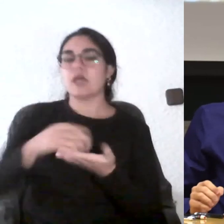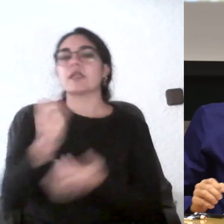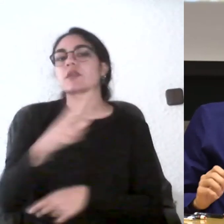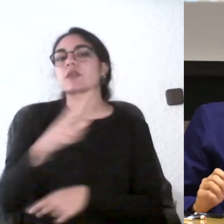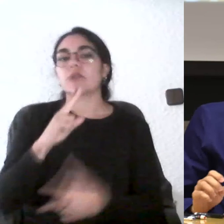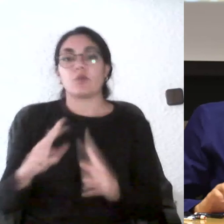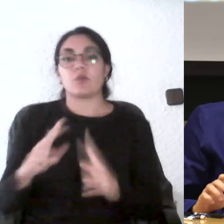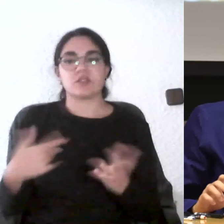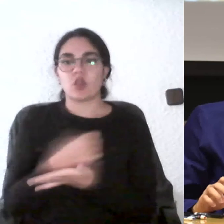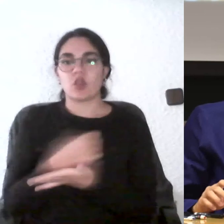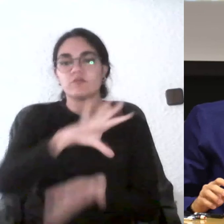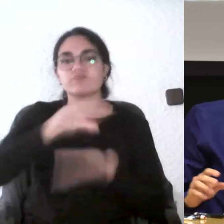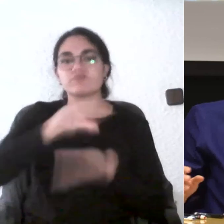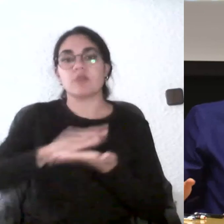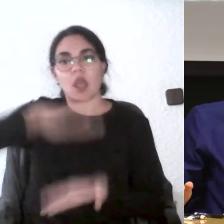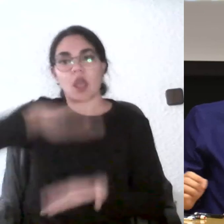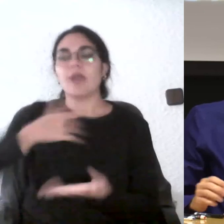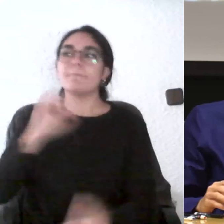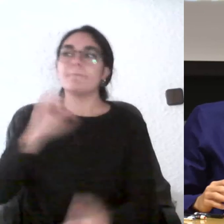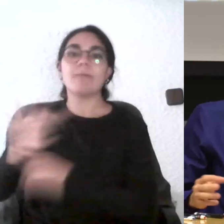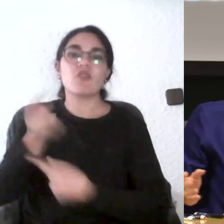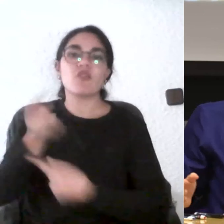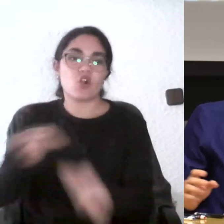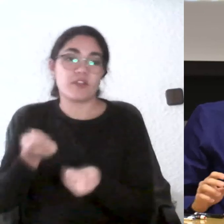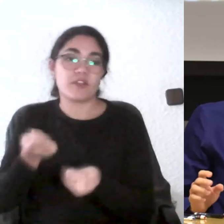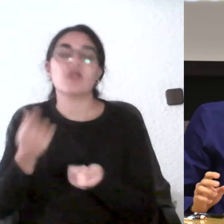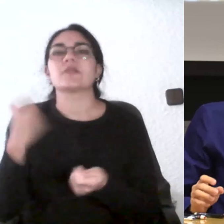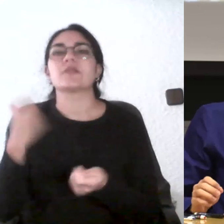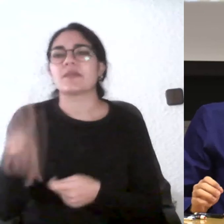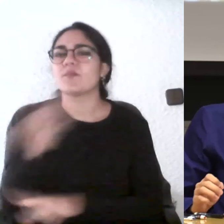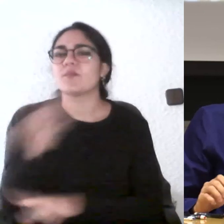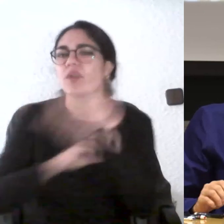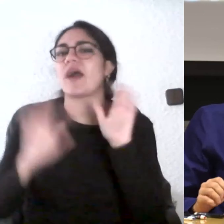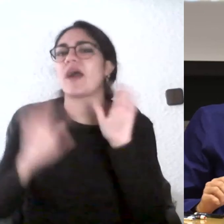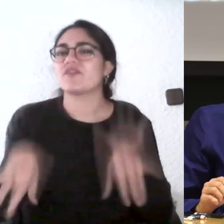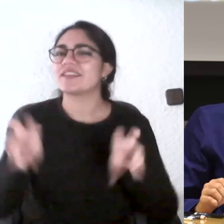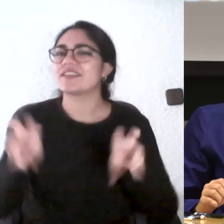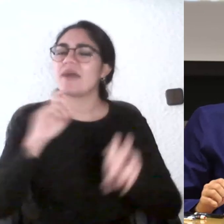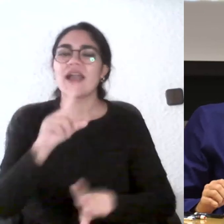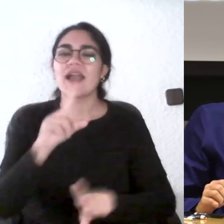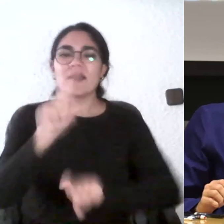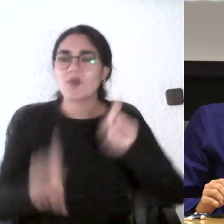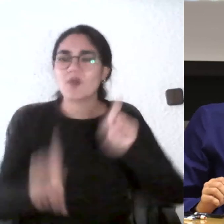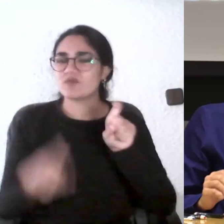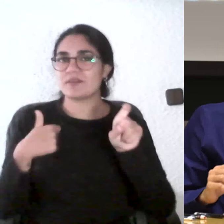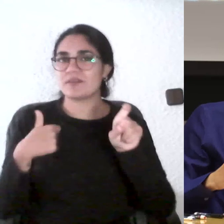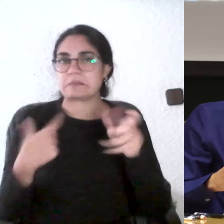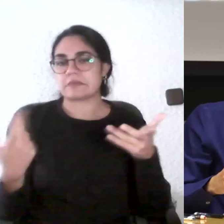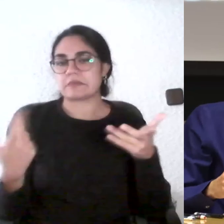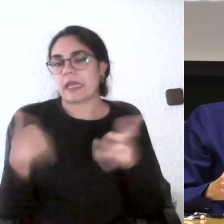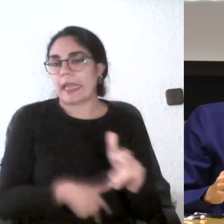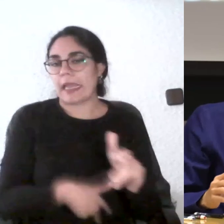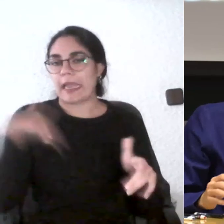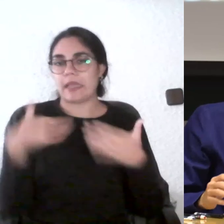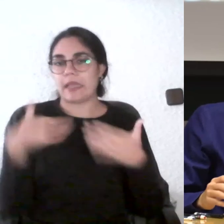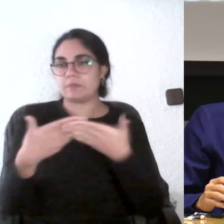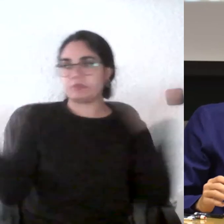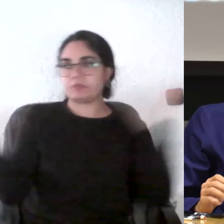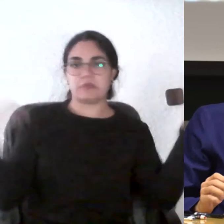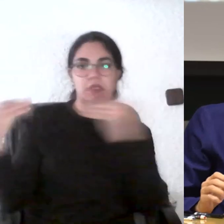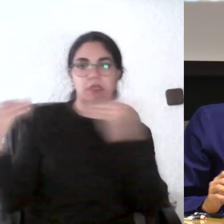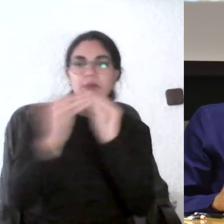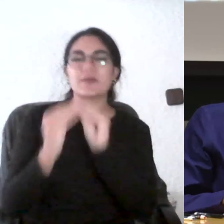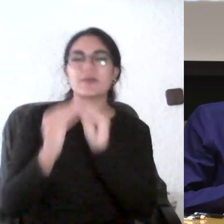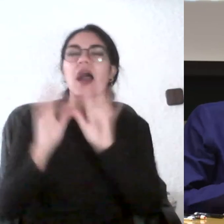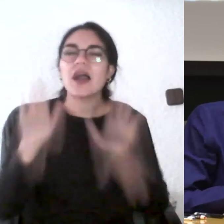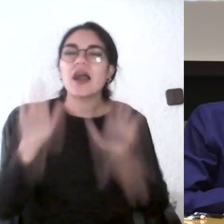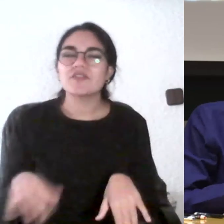grande el tema de la poca participación en las encuestas grandes y en las encuestas pequeñas y yo creo que al final no se está transmitiendo el mensaje